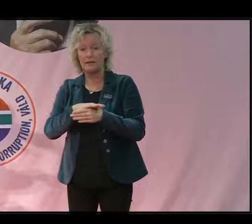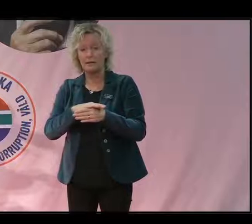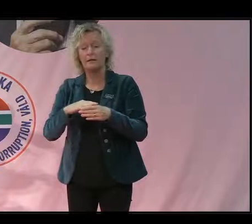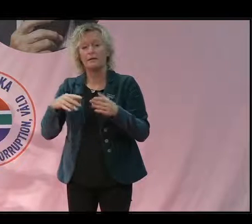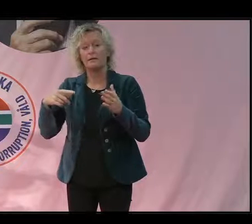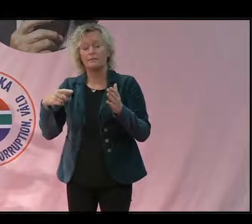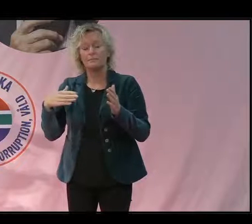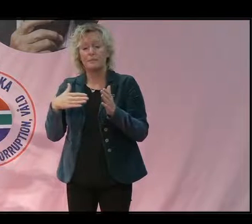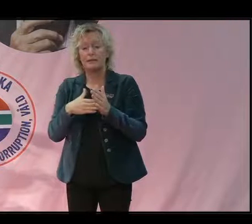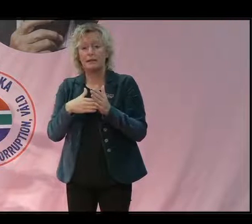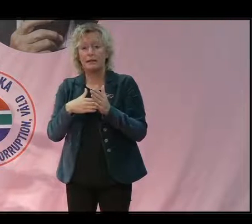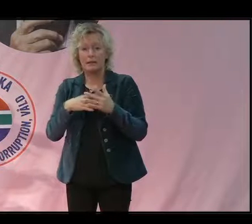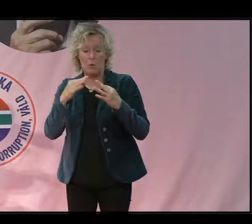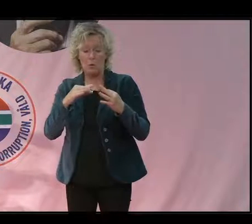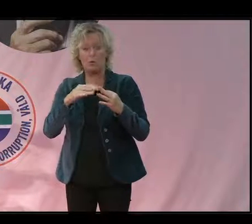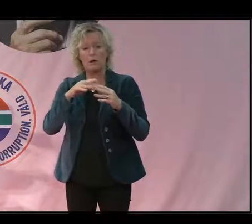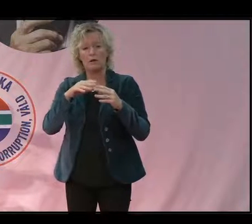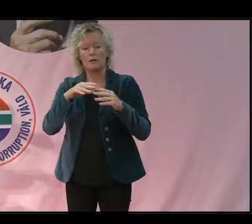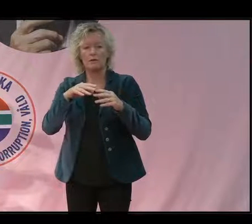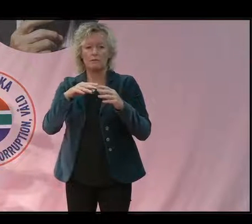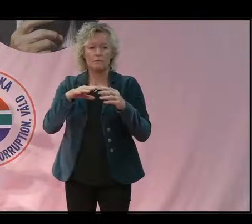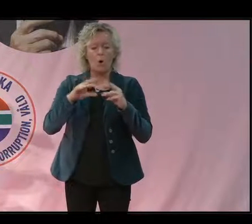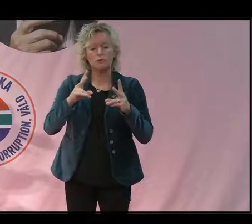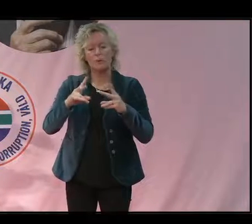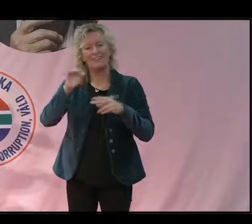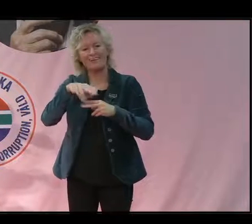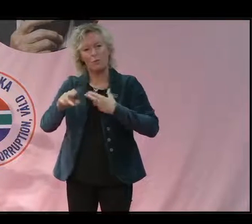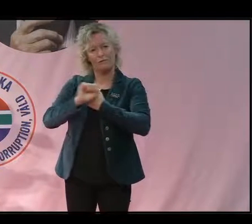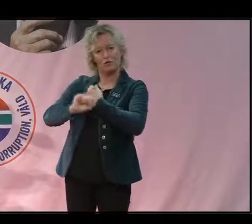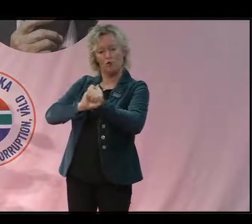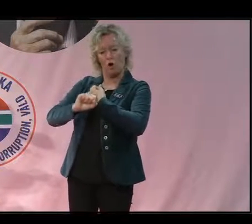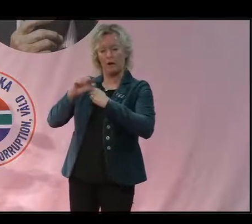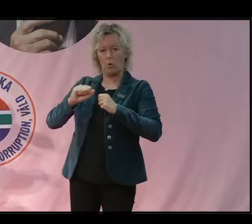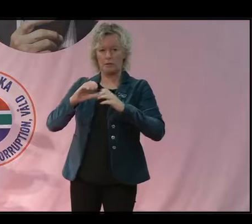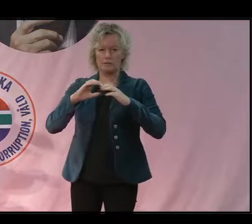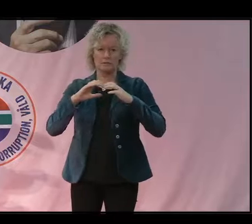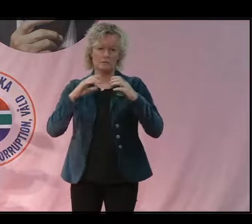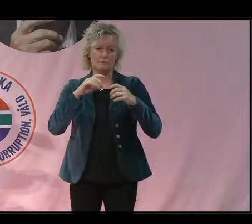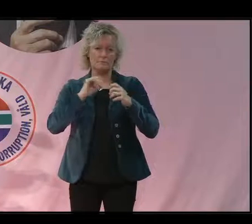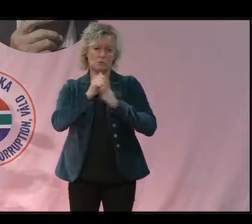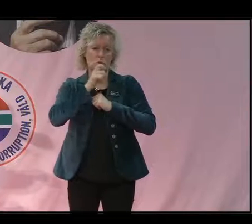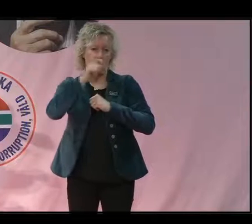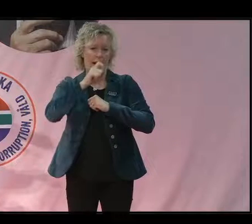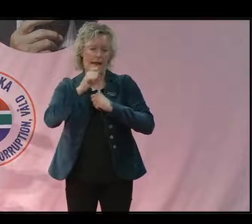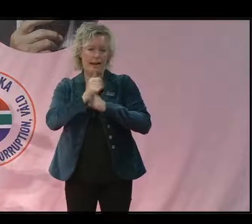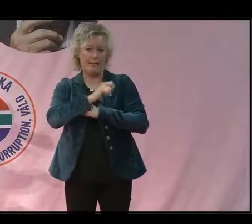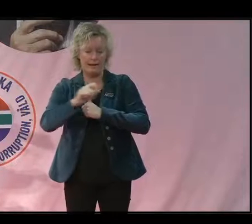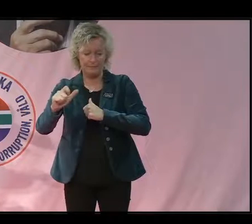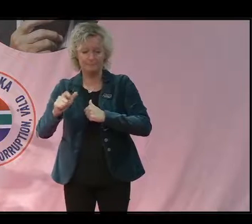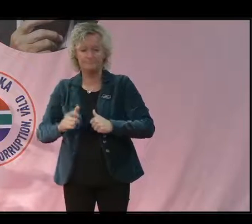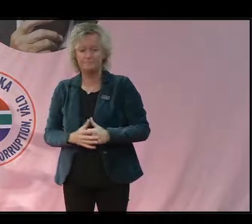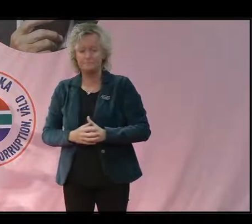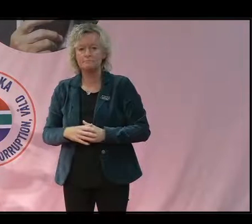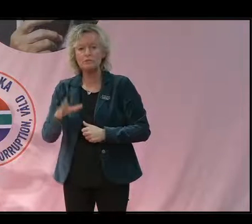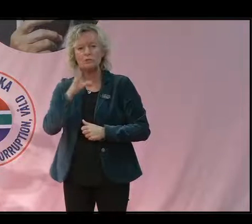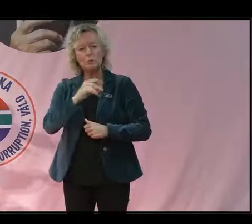av naturförsvarare och även sociala ledare. Jag kommer ihåg det när jag tittar på